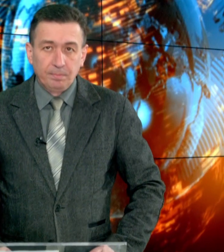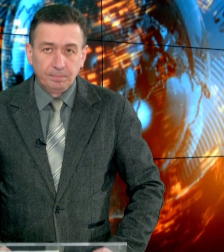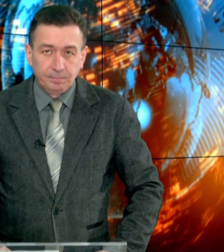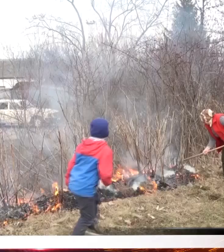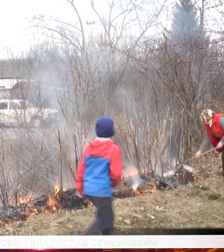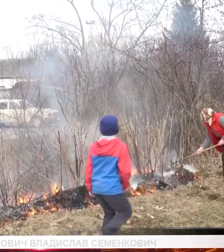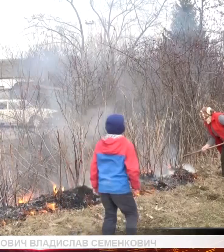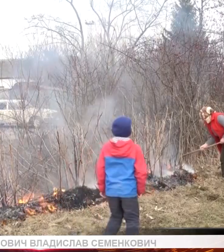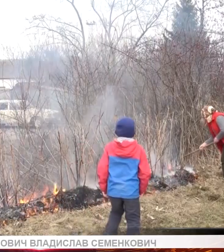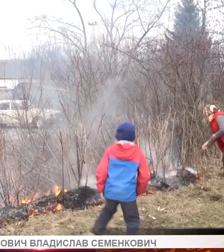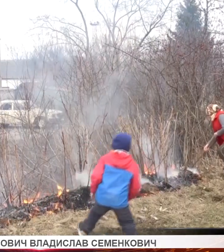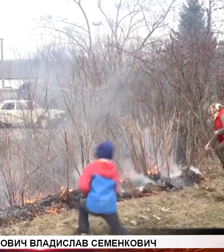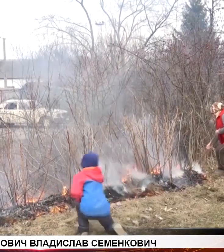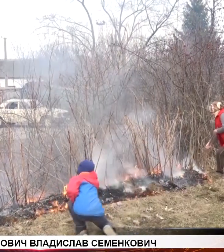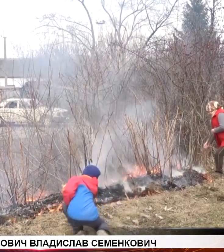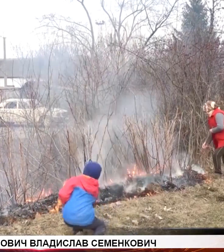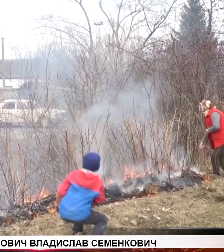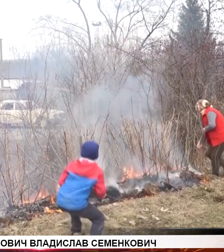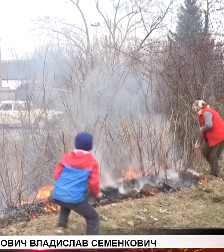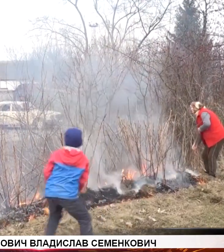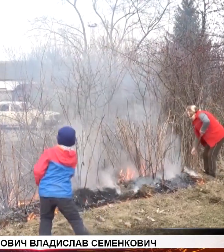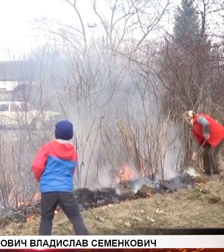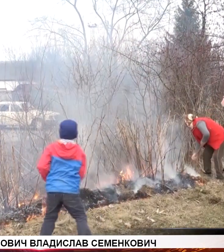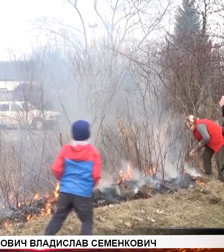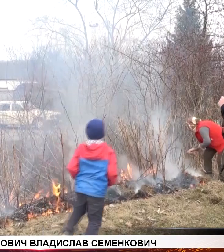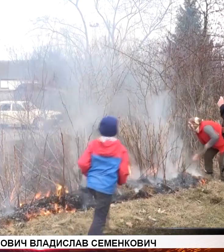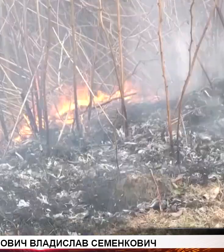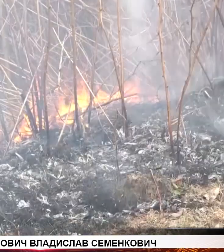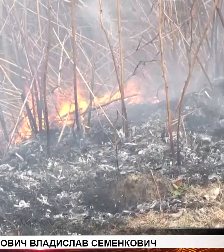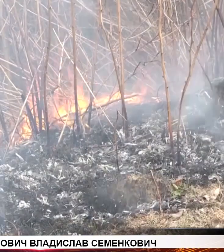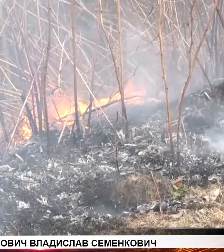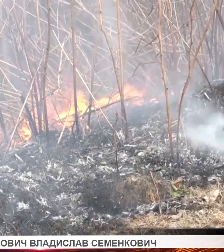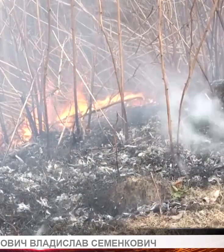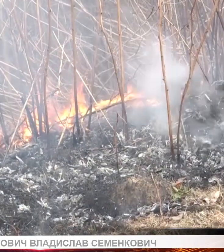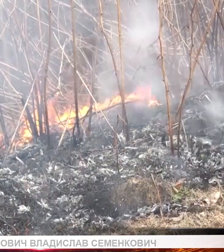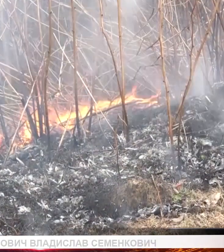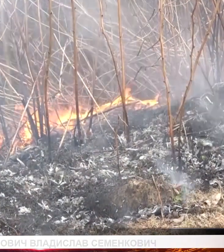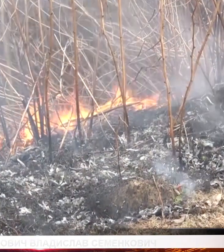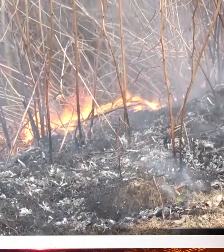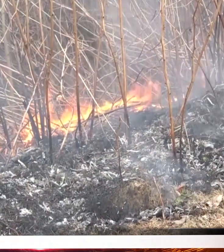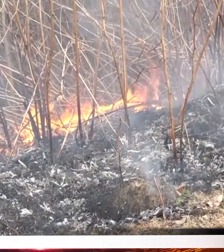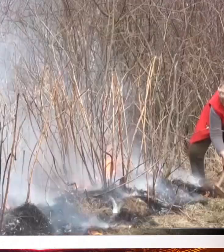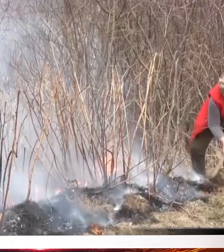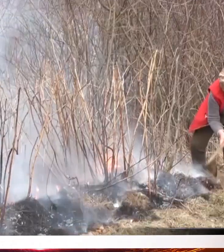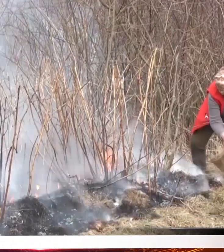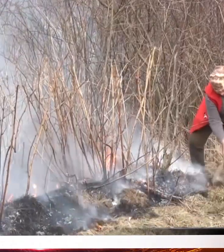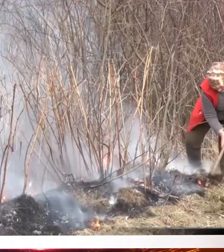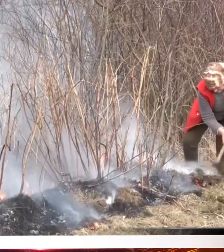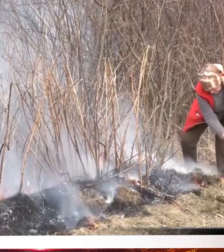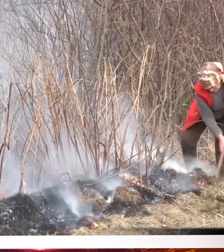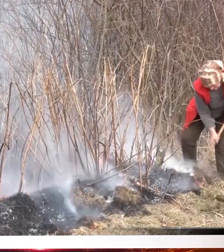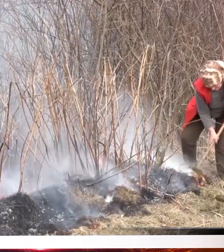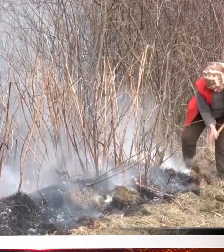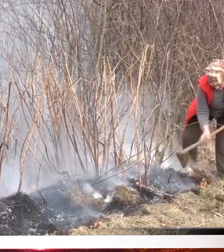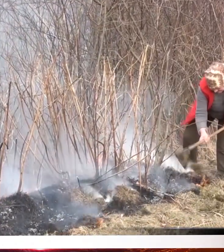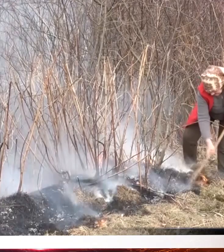Попович. З початку цього року на Прикарпатті зафіксовано 1058 пожеж природних екосистем. На загальній площі 492